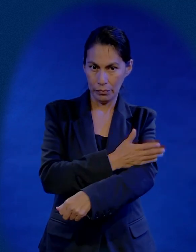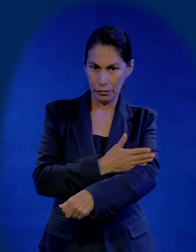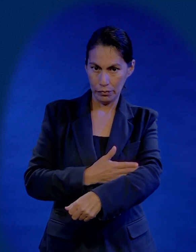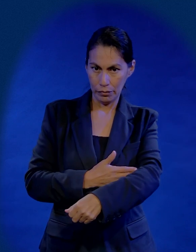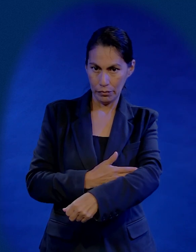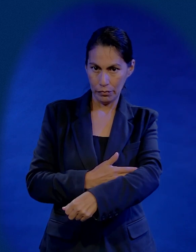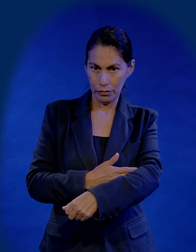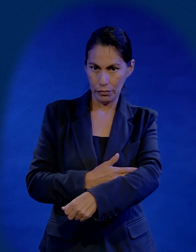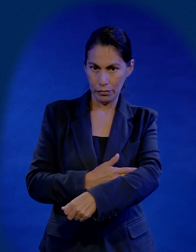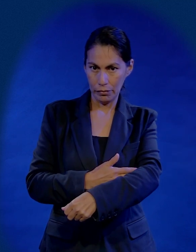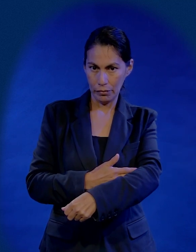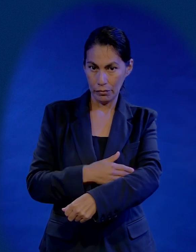esta tarde